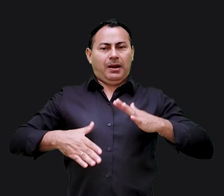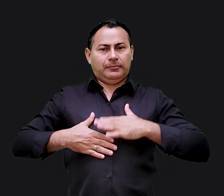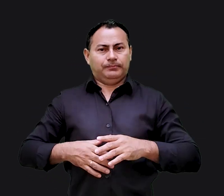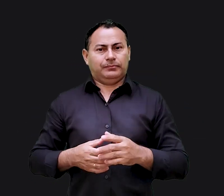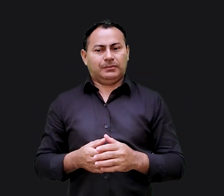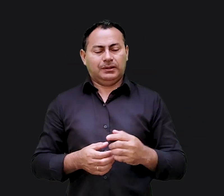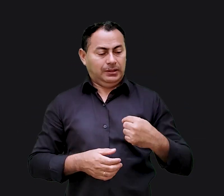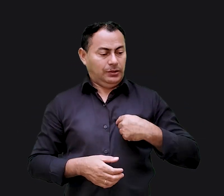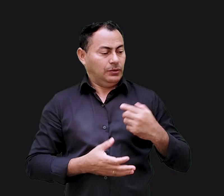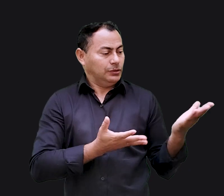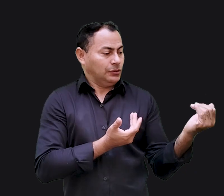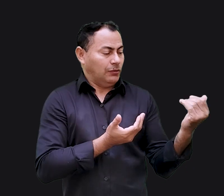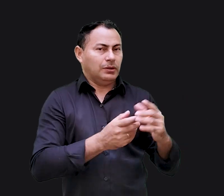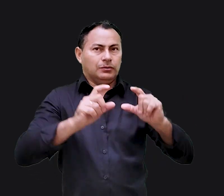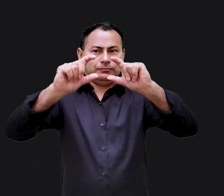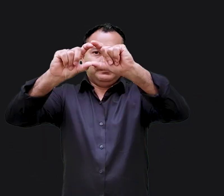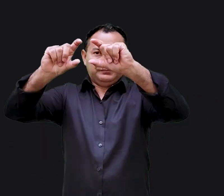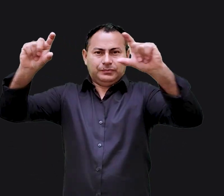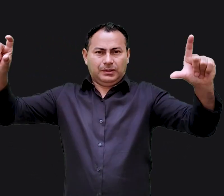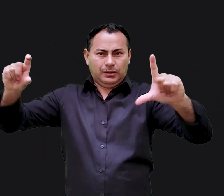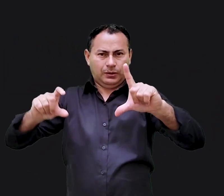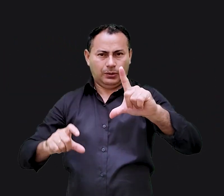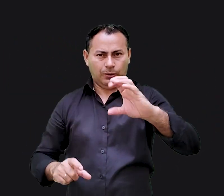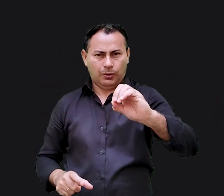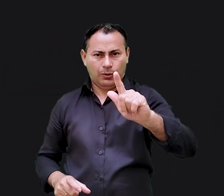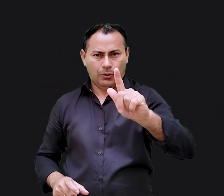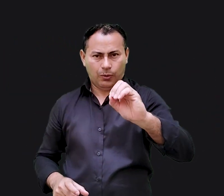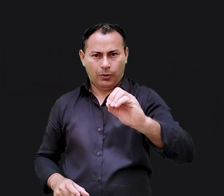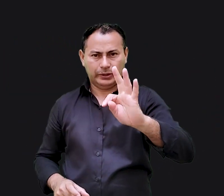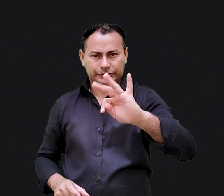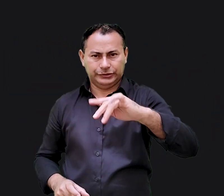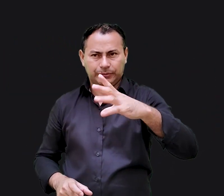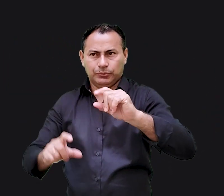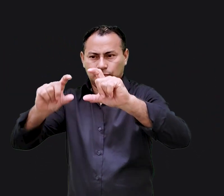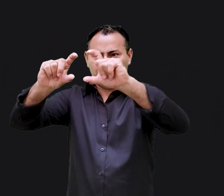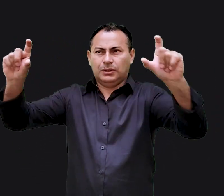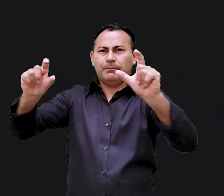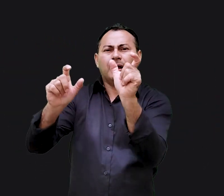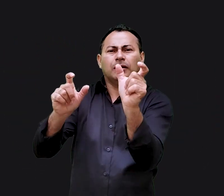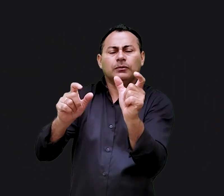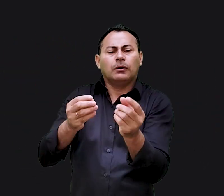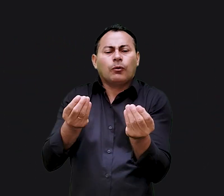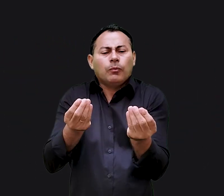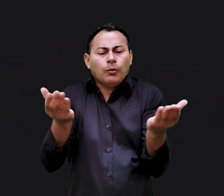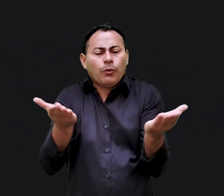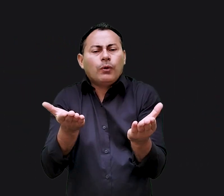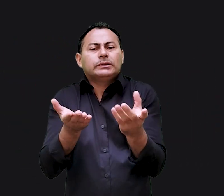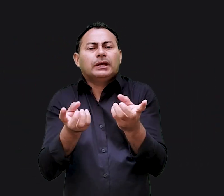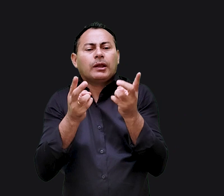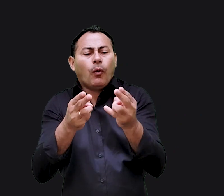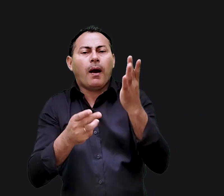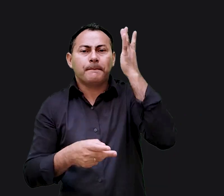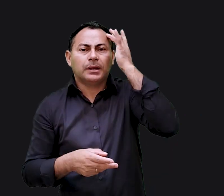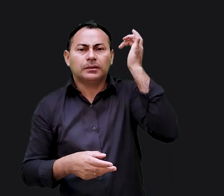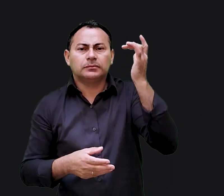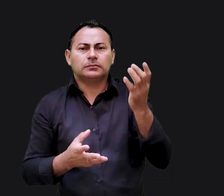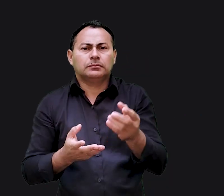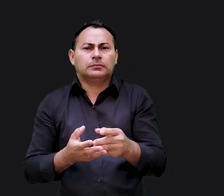sossegar eu era jovem e aquele logotipo me perseguia realmente me perseguia como é hoje assim será amanhã